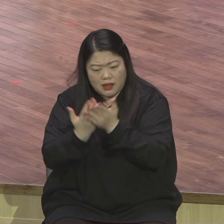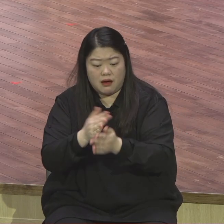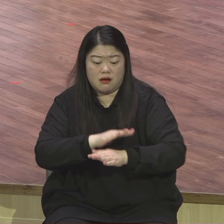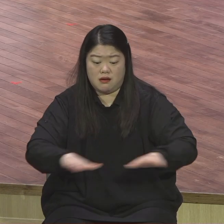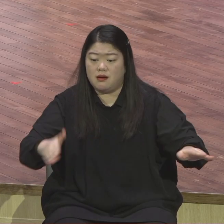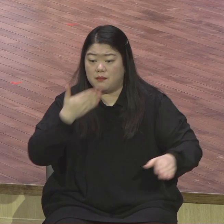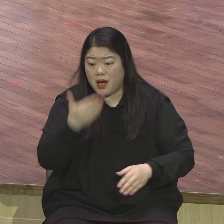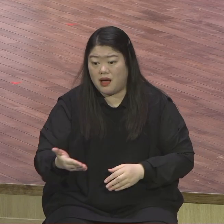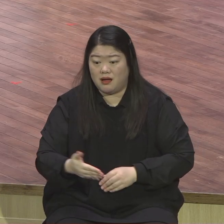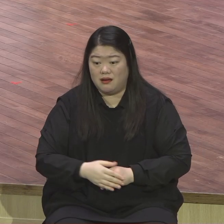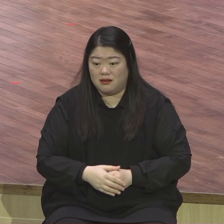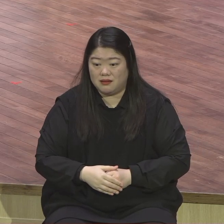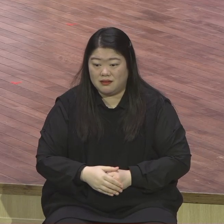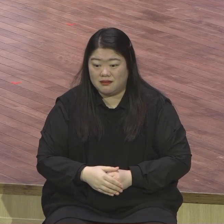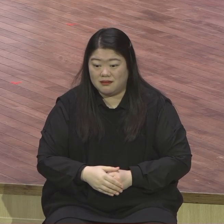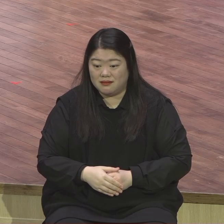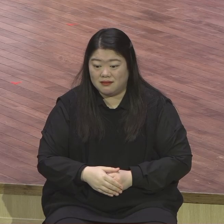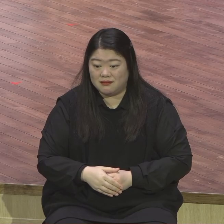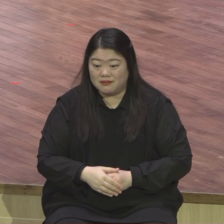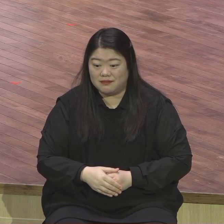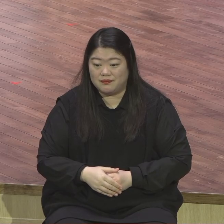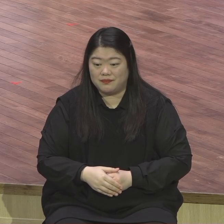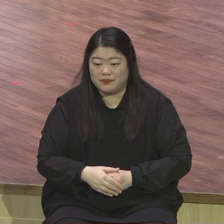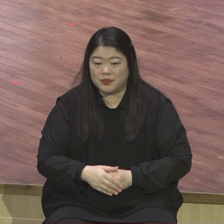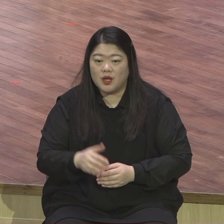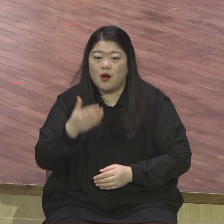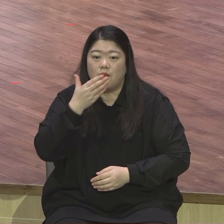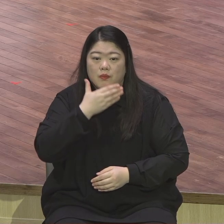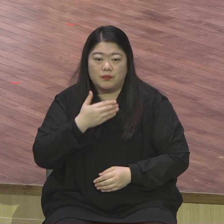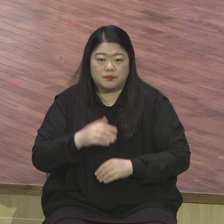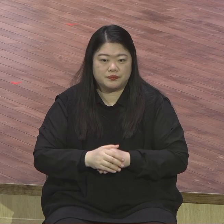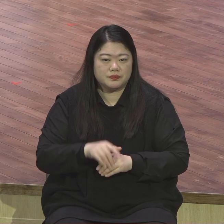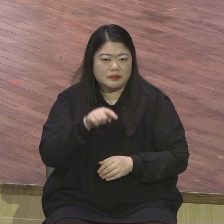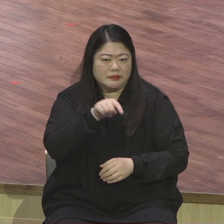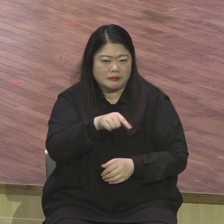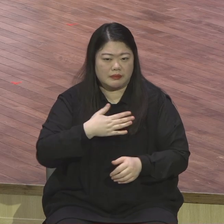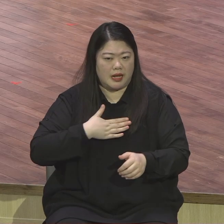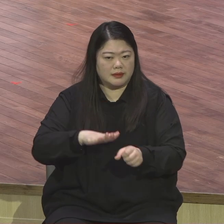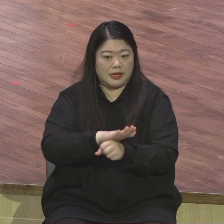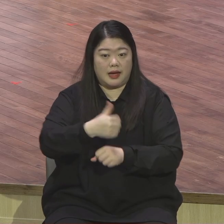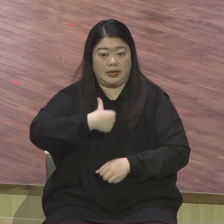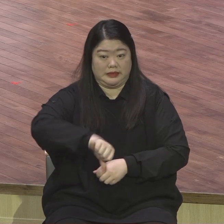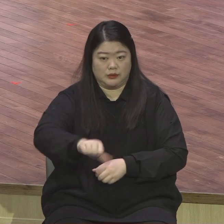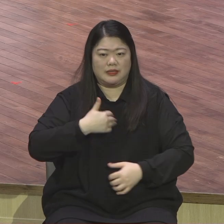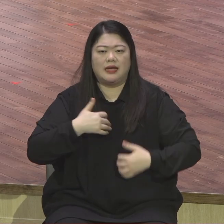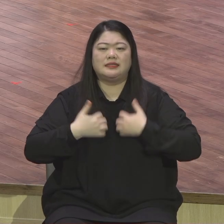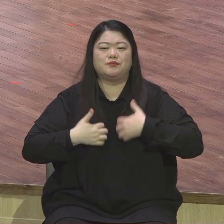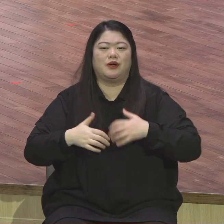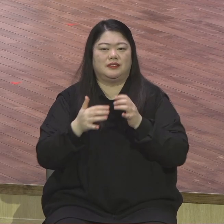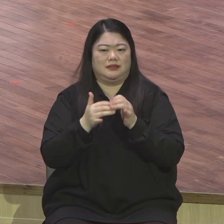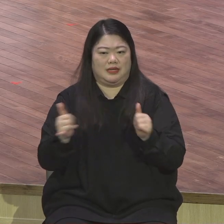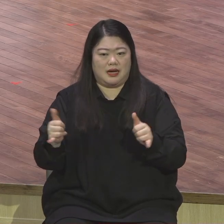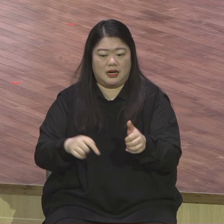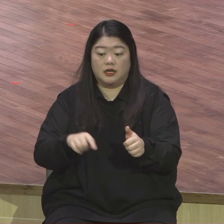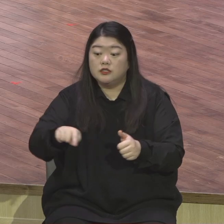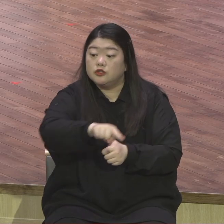본문 오지라고 하면 구름 속에서 이런 음식을 드립니다 이는 내 사랑하는 아들이요 내 기뻐하는 자라 너희는 그의 말을 들으라